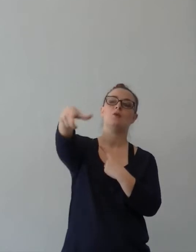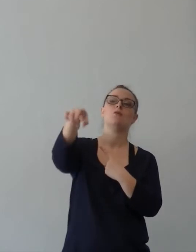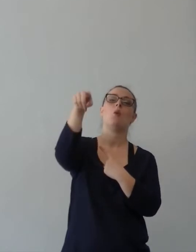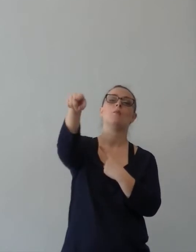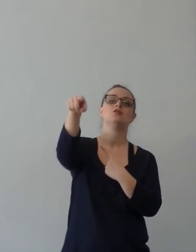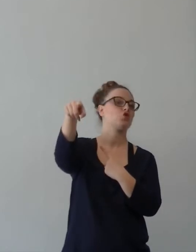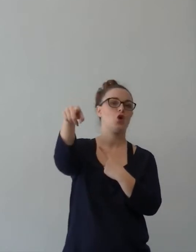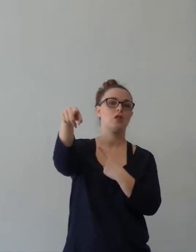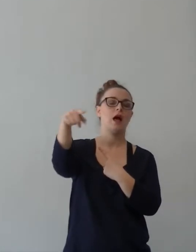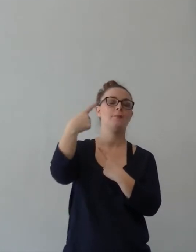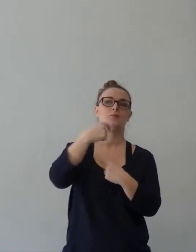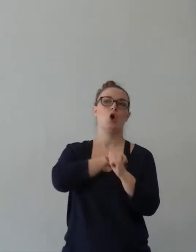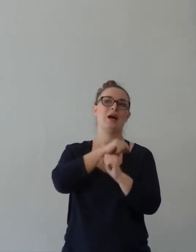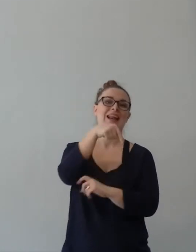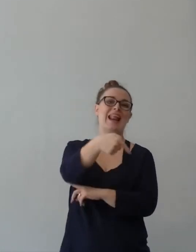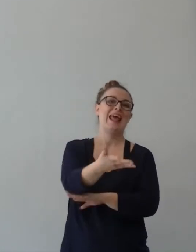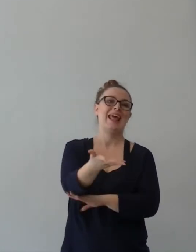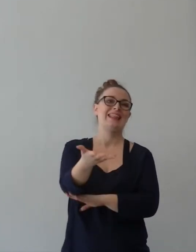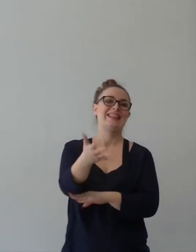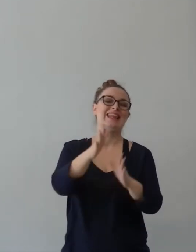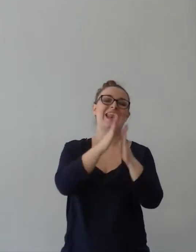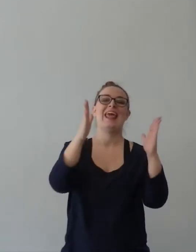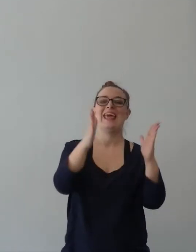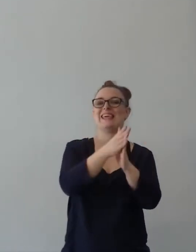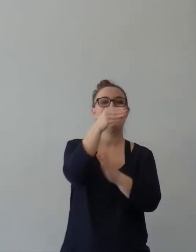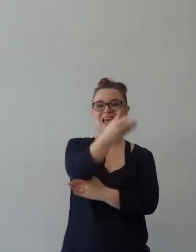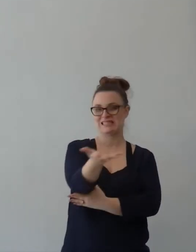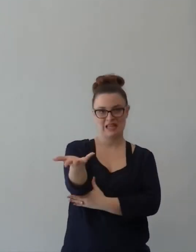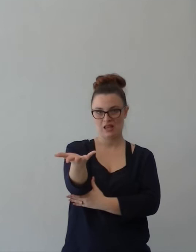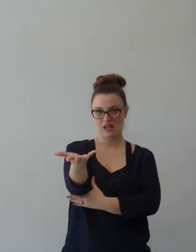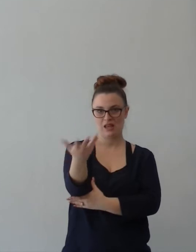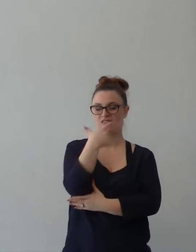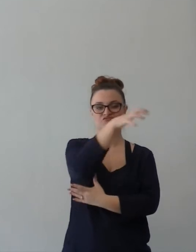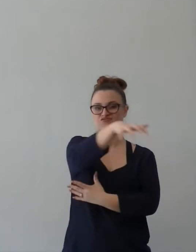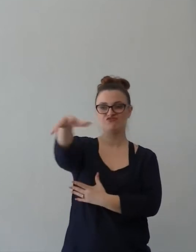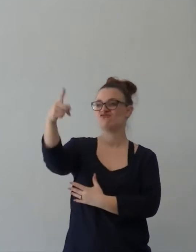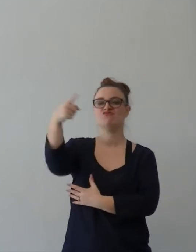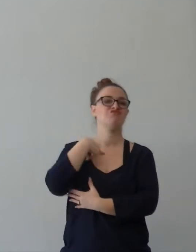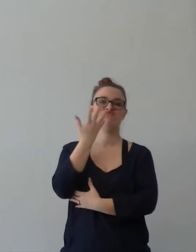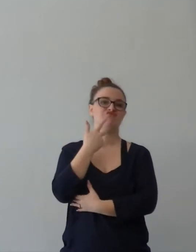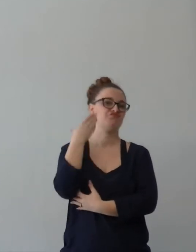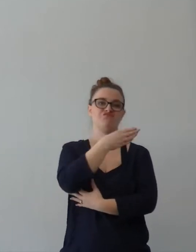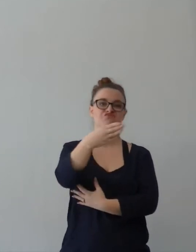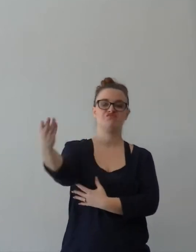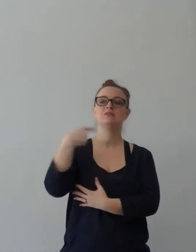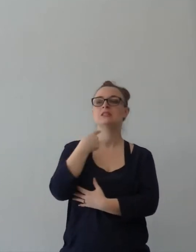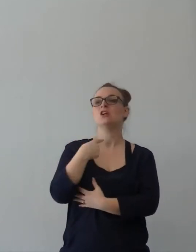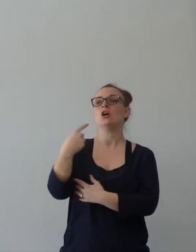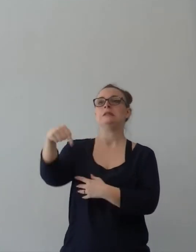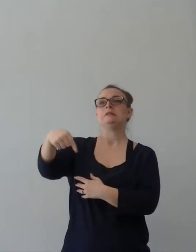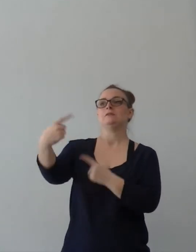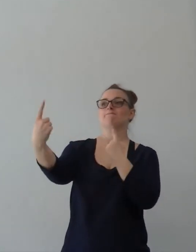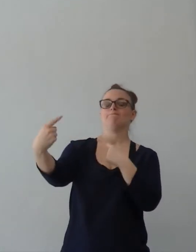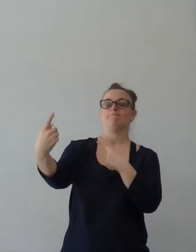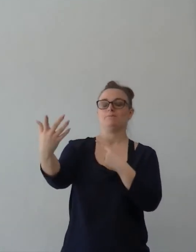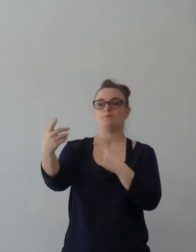'altra, perché adesso finalmente sono un credente libero e posso fare quello che il signore mi chiede di fare. No,